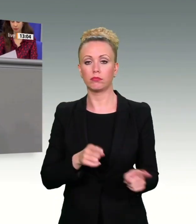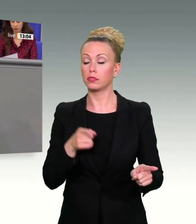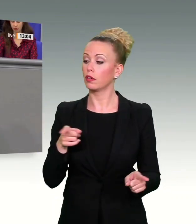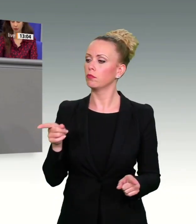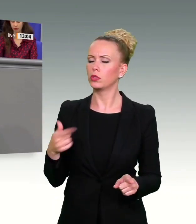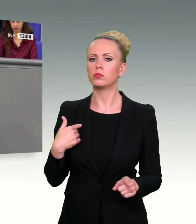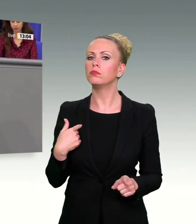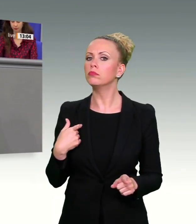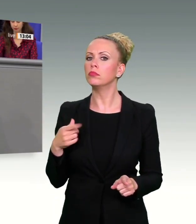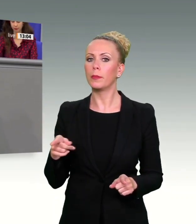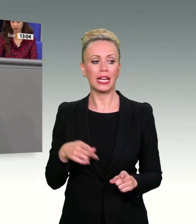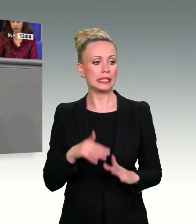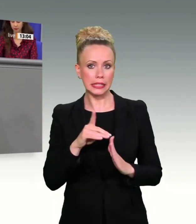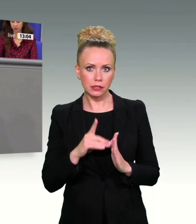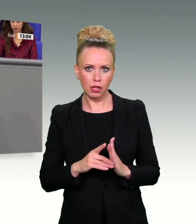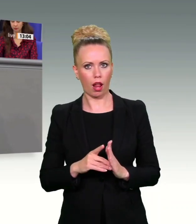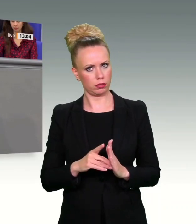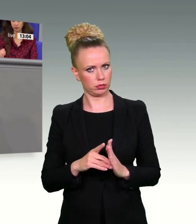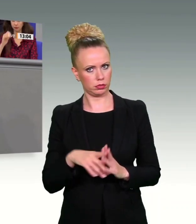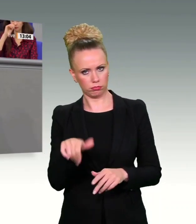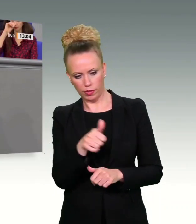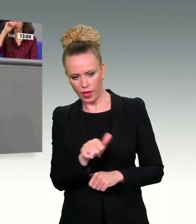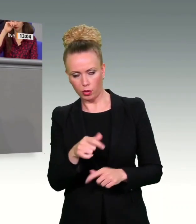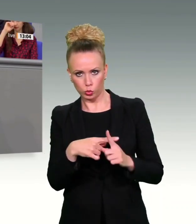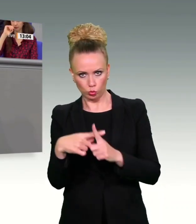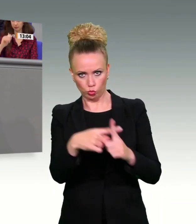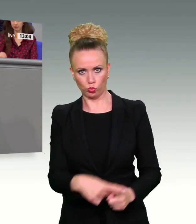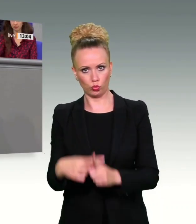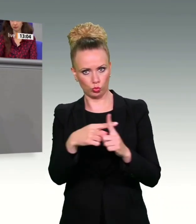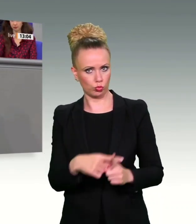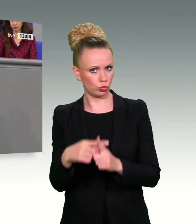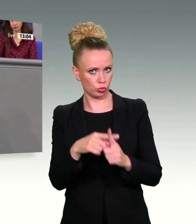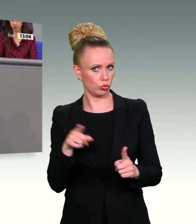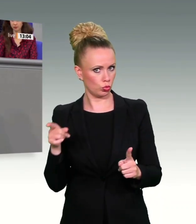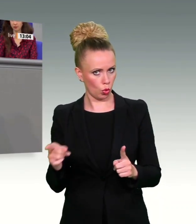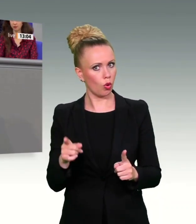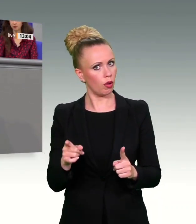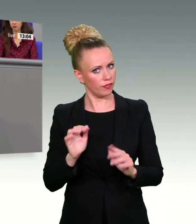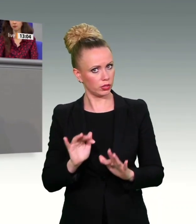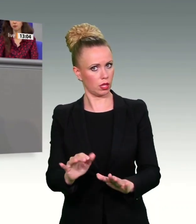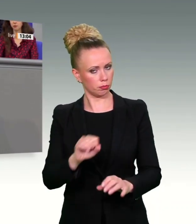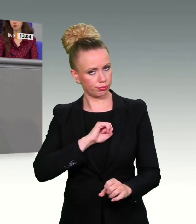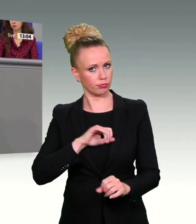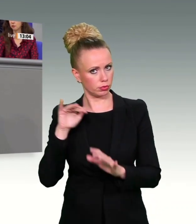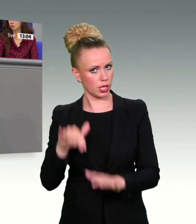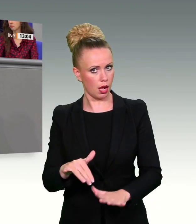digitalen Fahndungsinstruments zum Schutz unserer Kinder. Sie mögen das feiern. Wir tun das nicht.